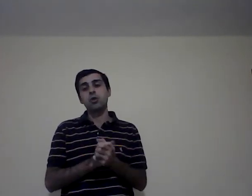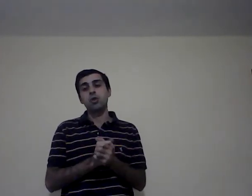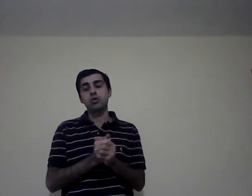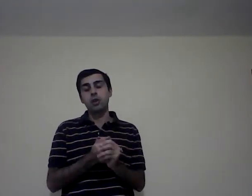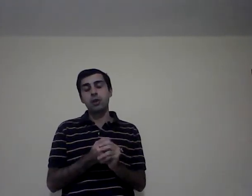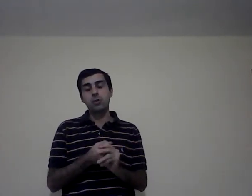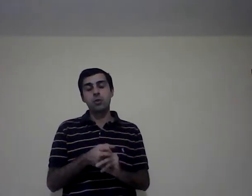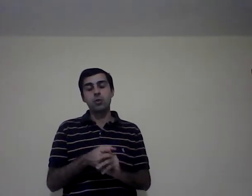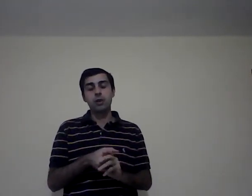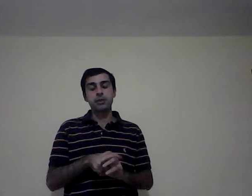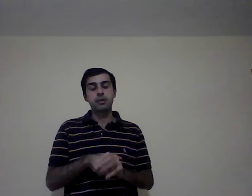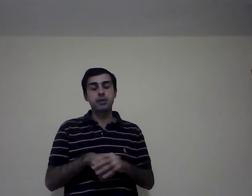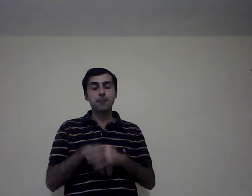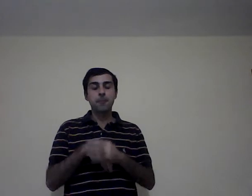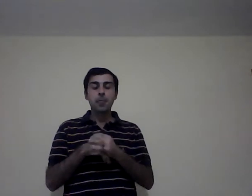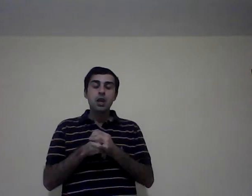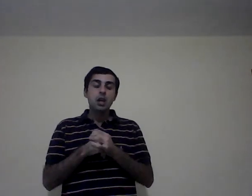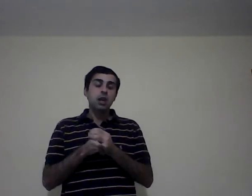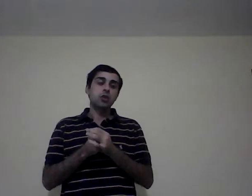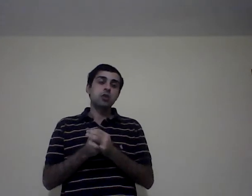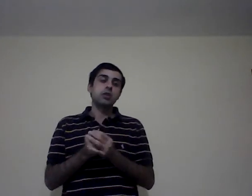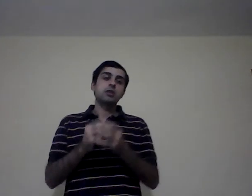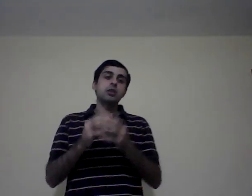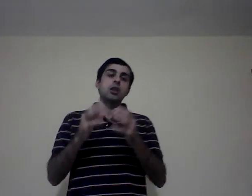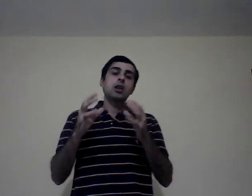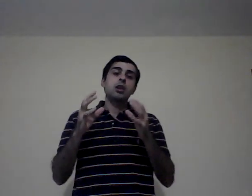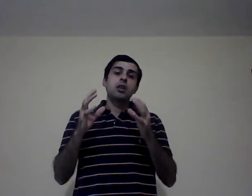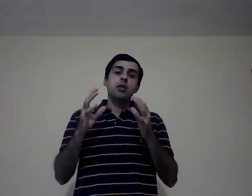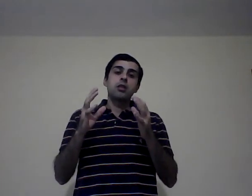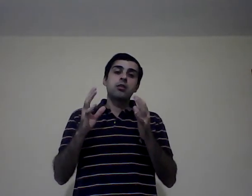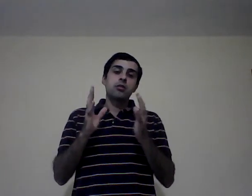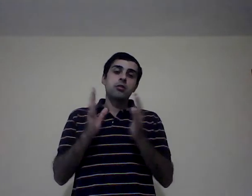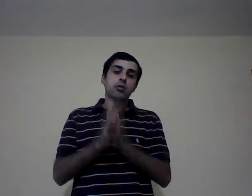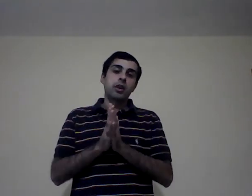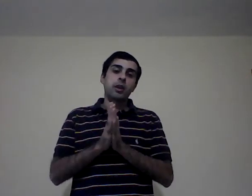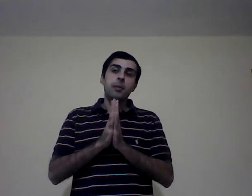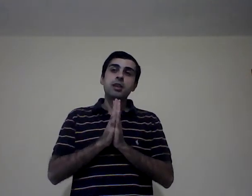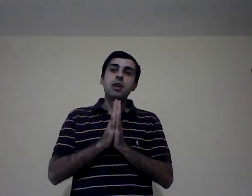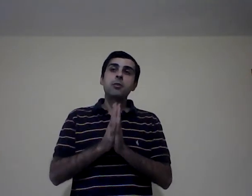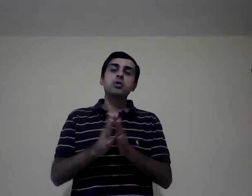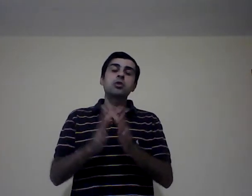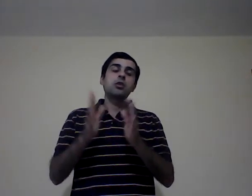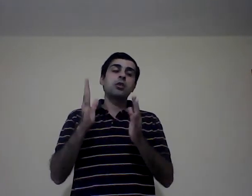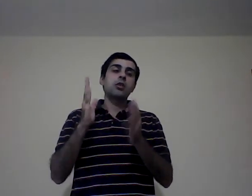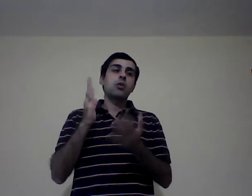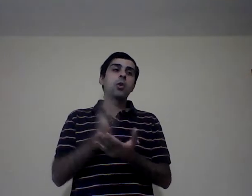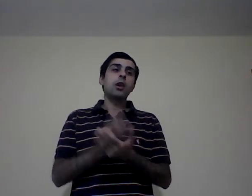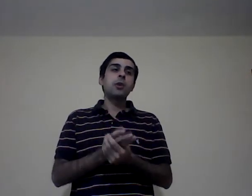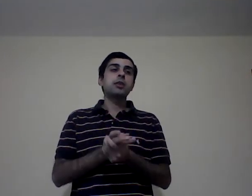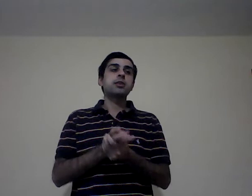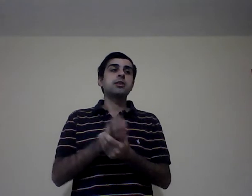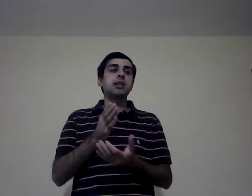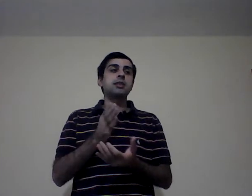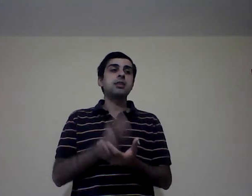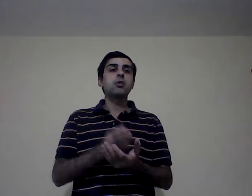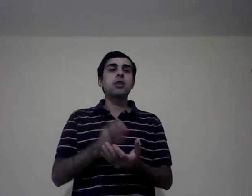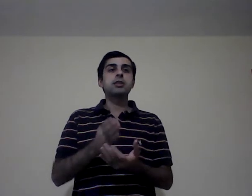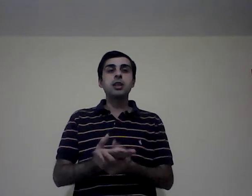controlamos, recuerda, ¿sí? Entonces, repasamos jueves de 5 a 7